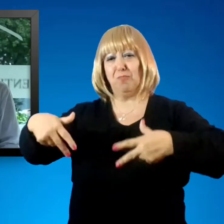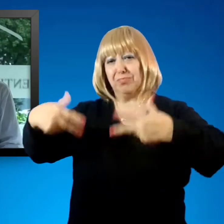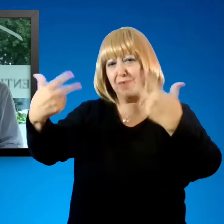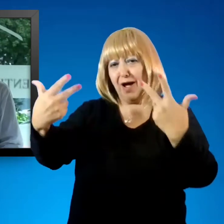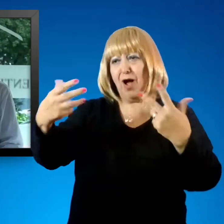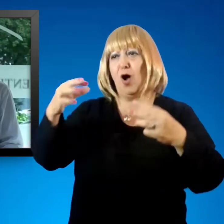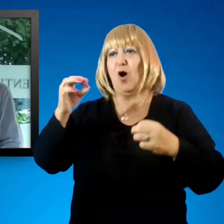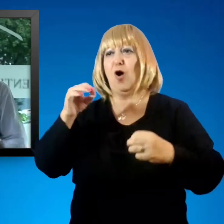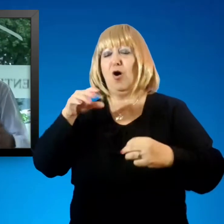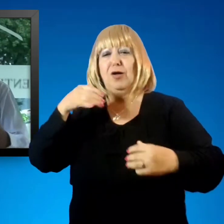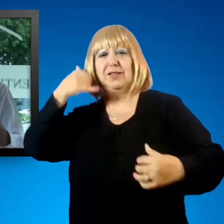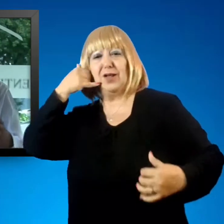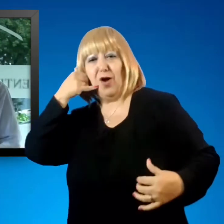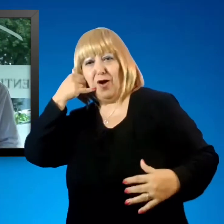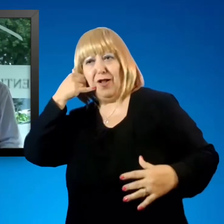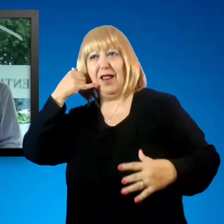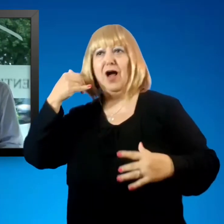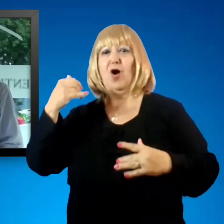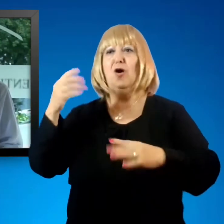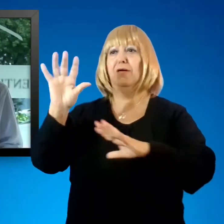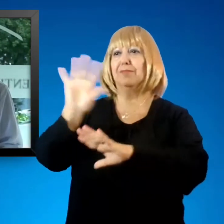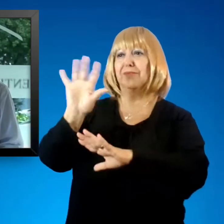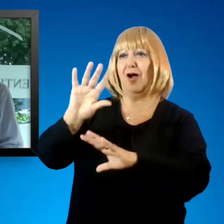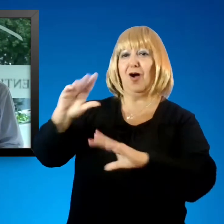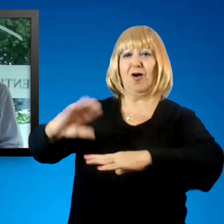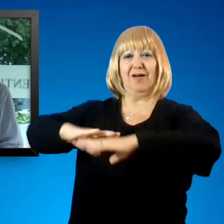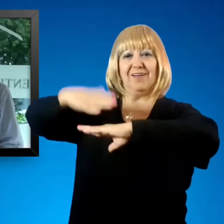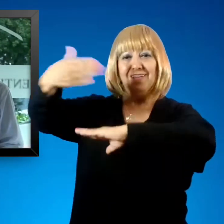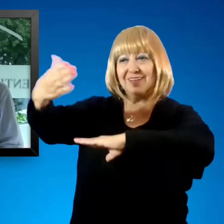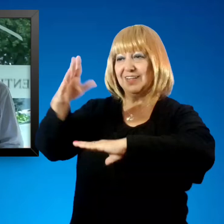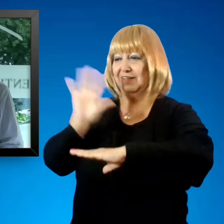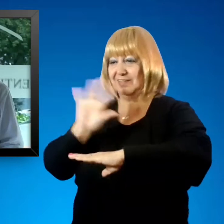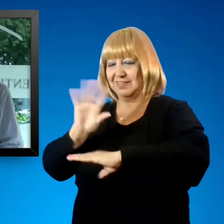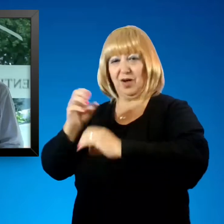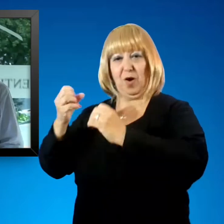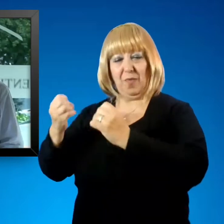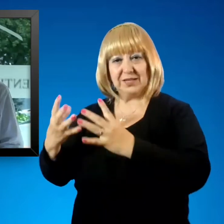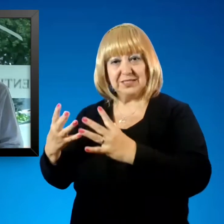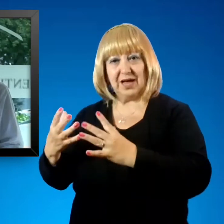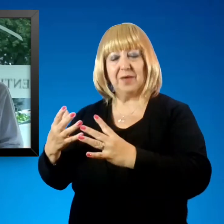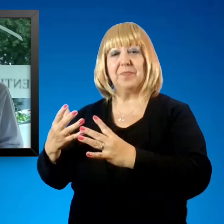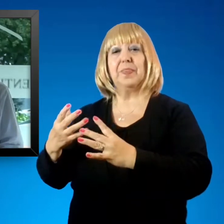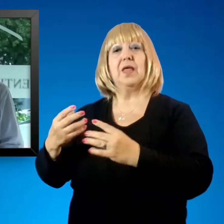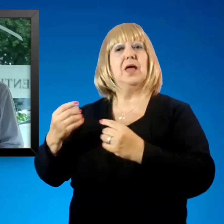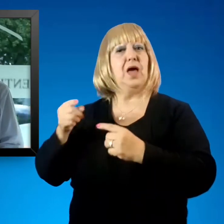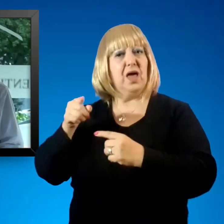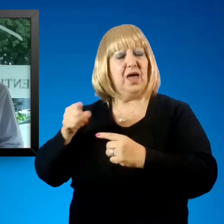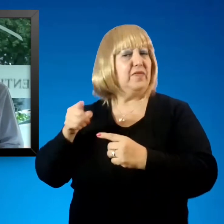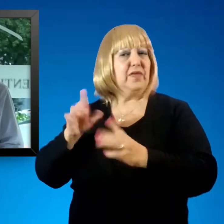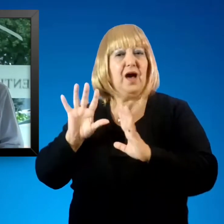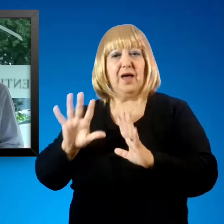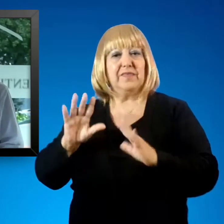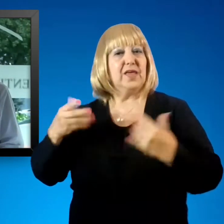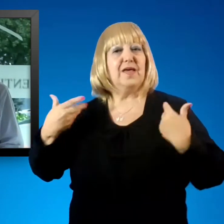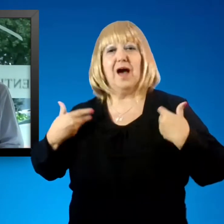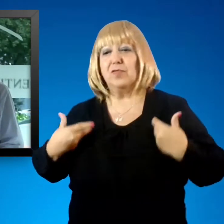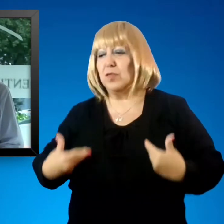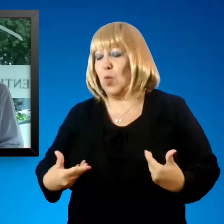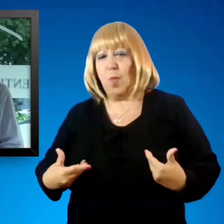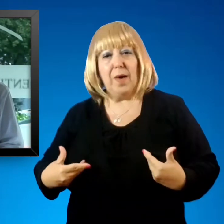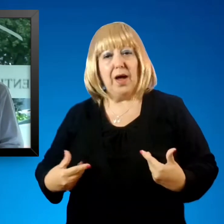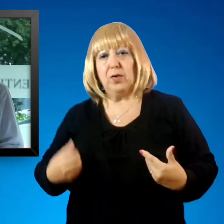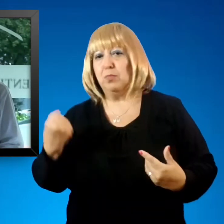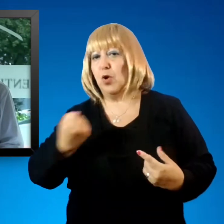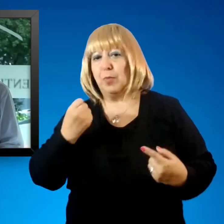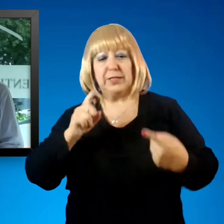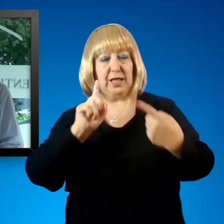por hablando a distancia, pero tenemos que estar conectados. Por ser humanos tenemos otros mecanismos más allá del contacto físico para